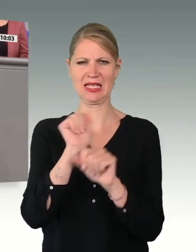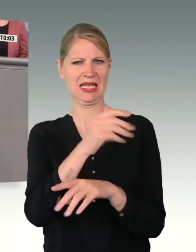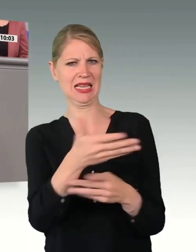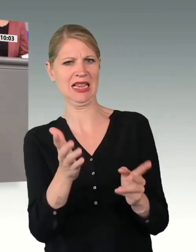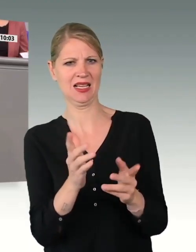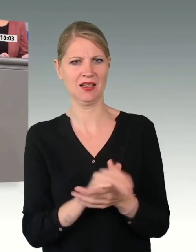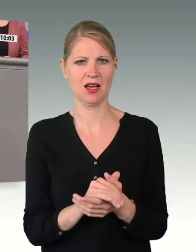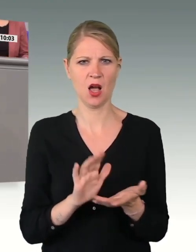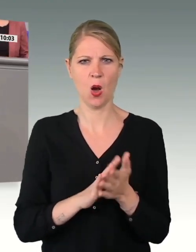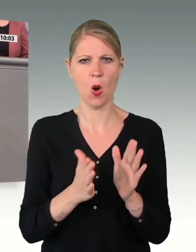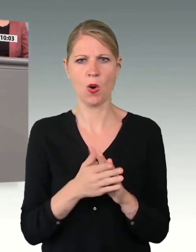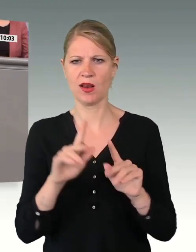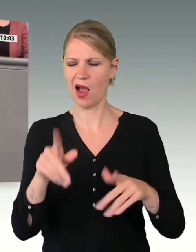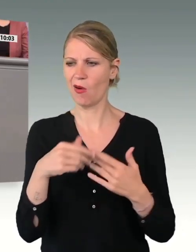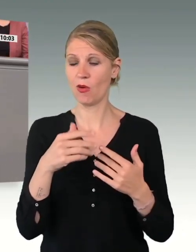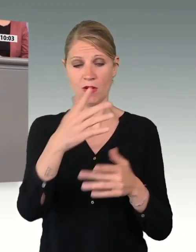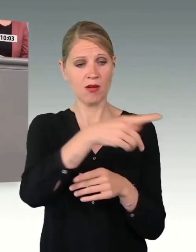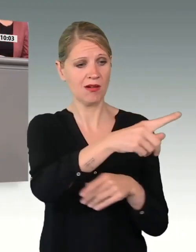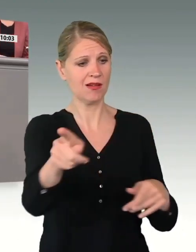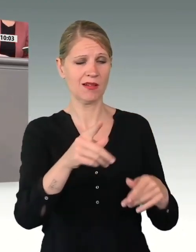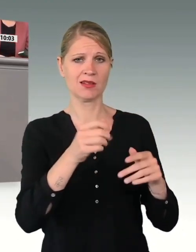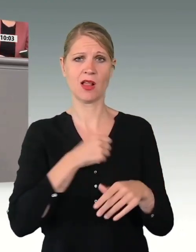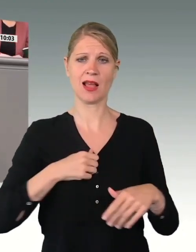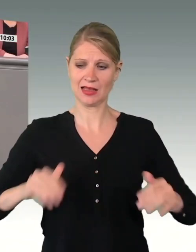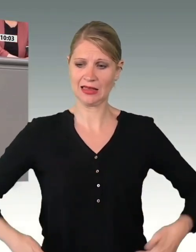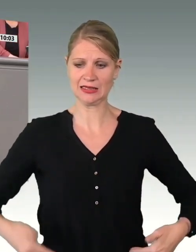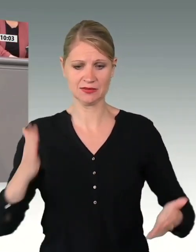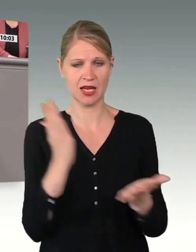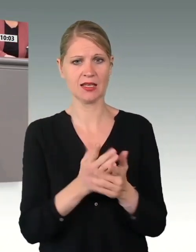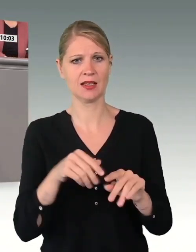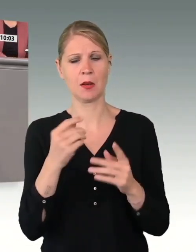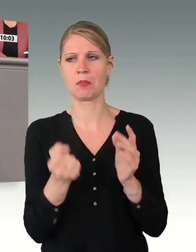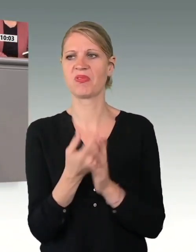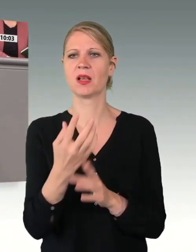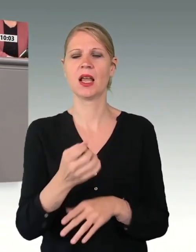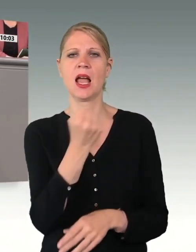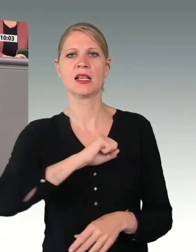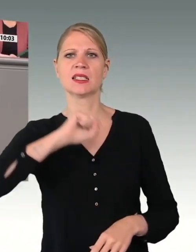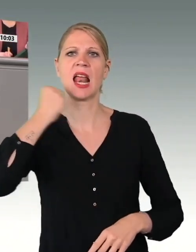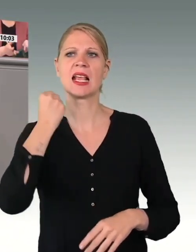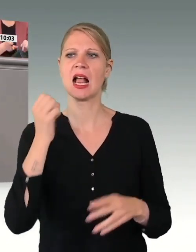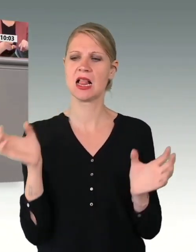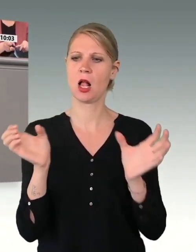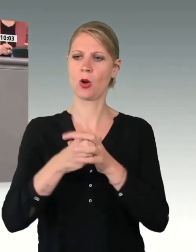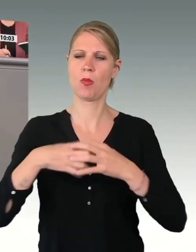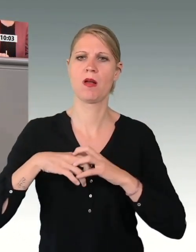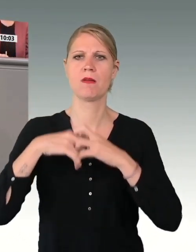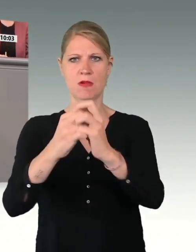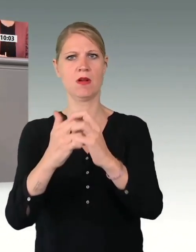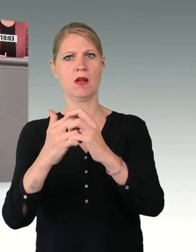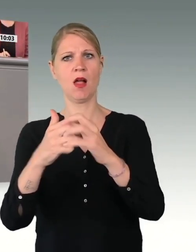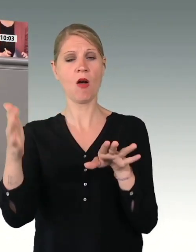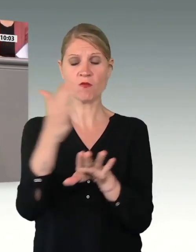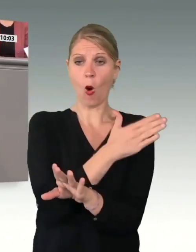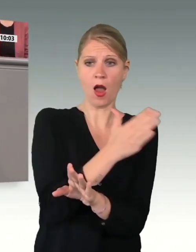rechtsradikalen Gruppen zusammenschließen und mit hoher Pension jene freiheitlich-demokratische Grundordnung bekämpfen, die Sie vorher tapfer, also unter